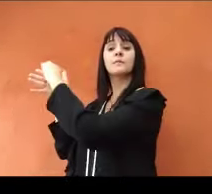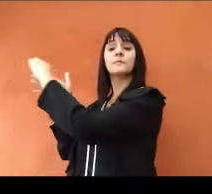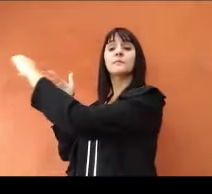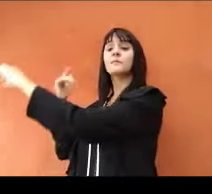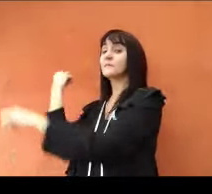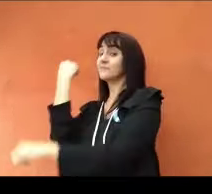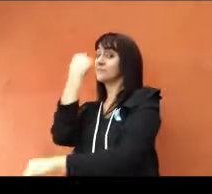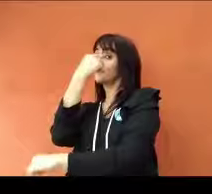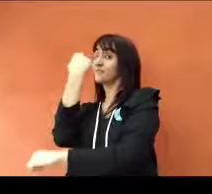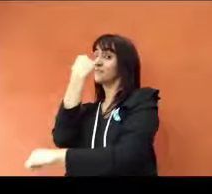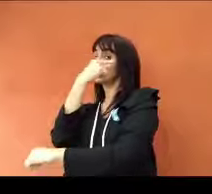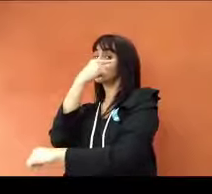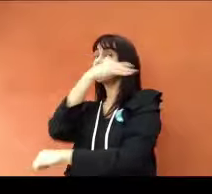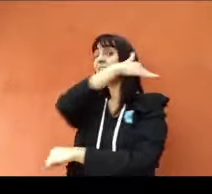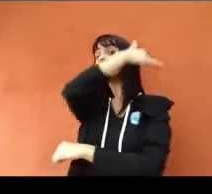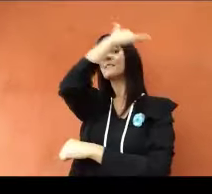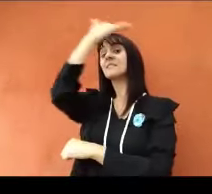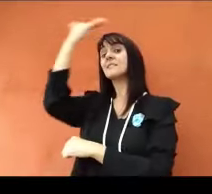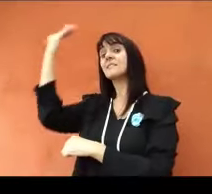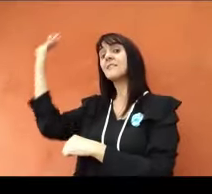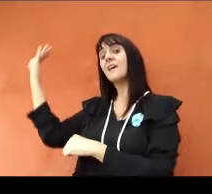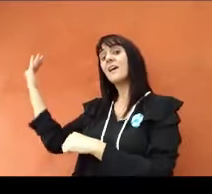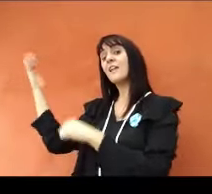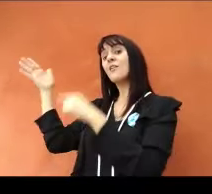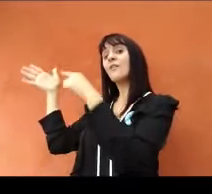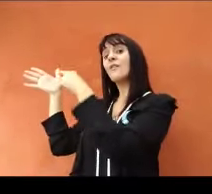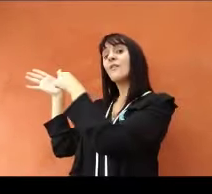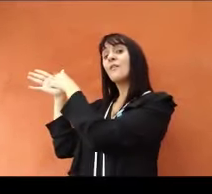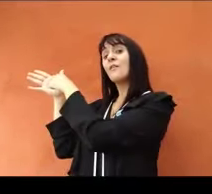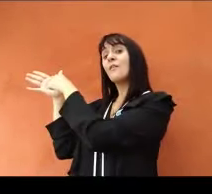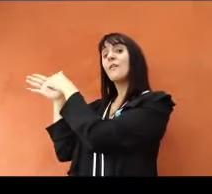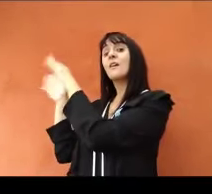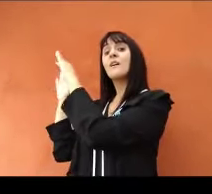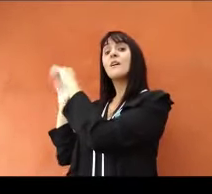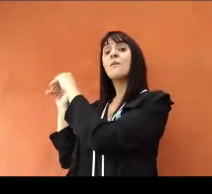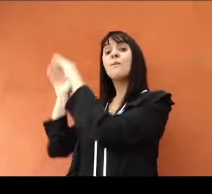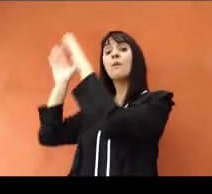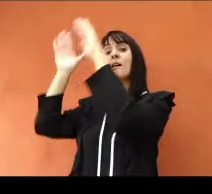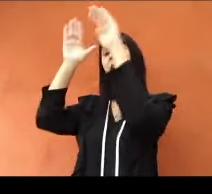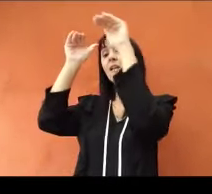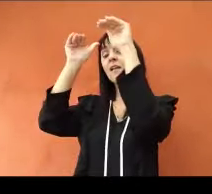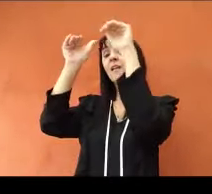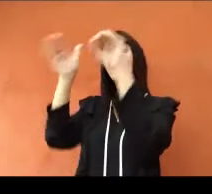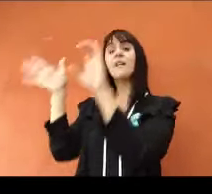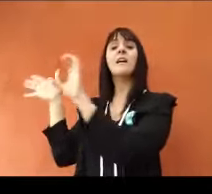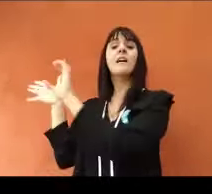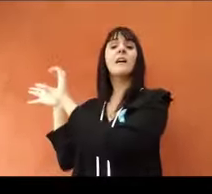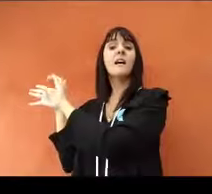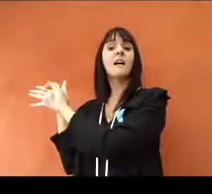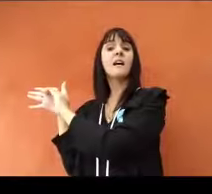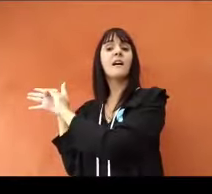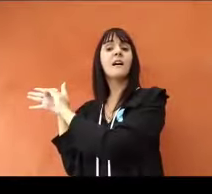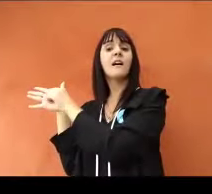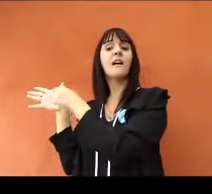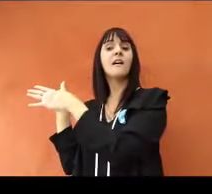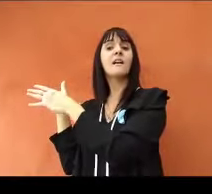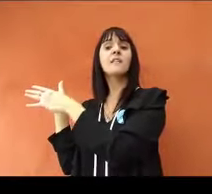Celeste como el color del cielo Y un sol que